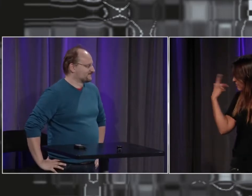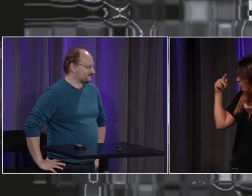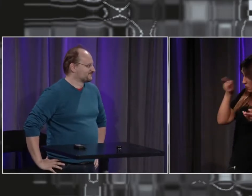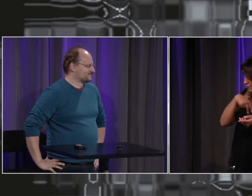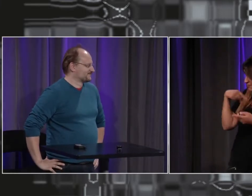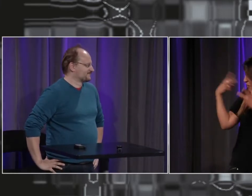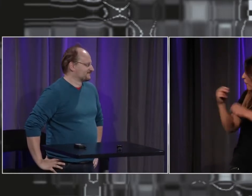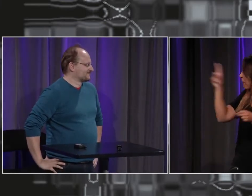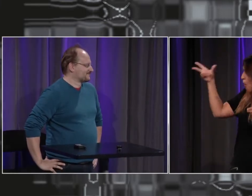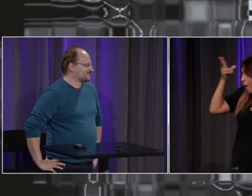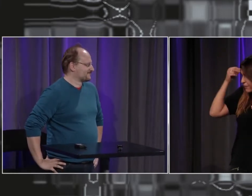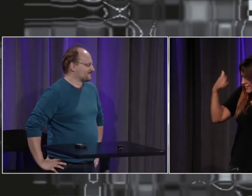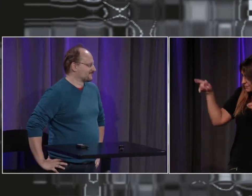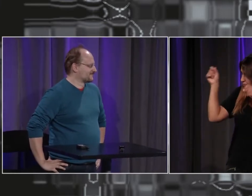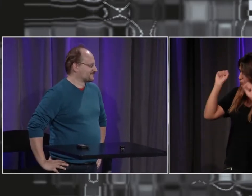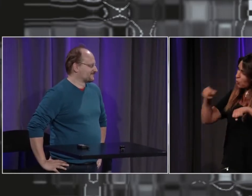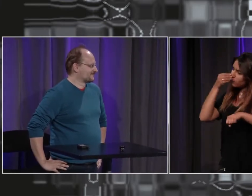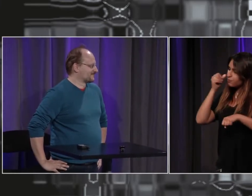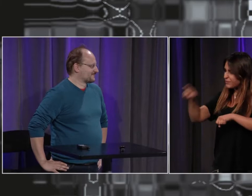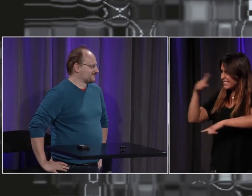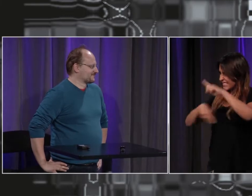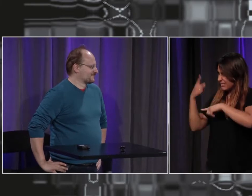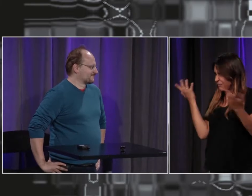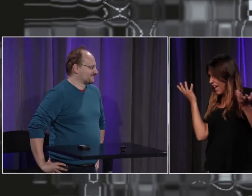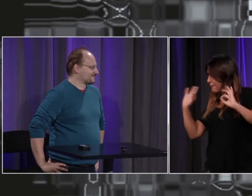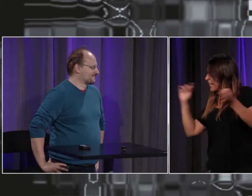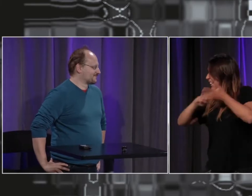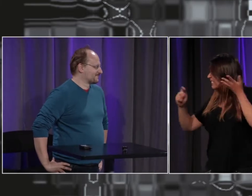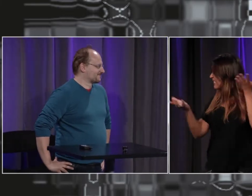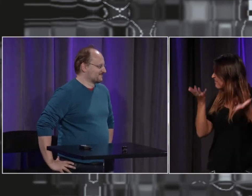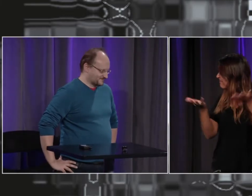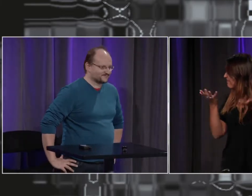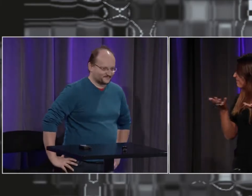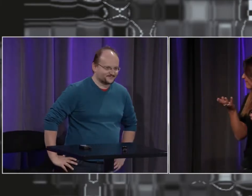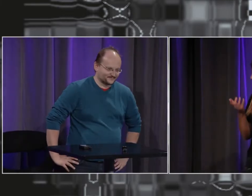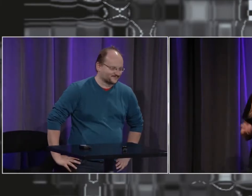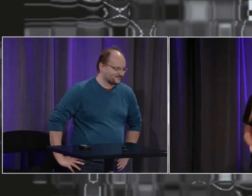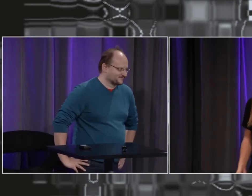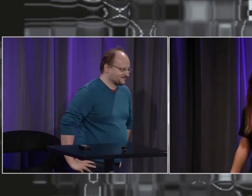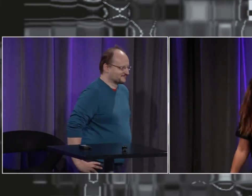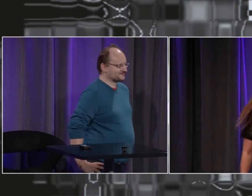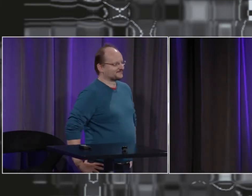longtemps comment est-ce qu'on peut être voilà comment on peut avoir l'hypothèse si on n'a pas de vraies traces